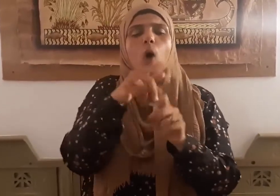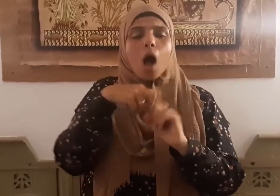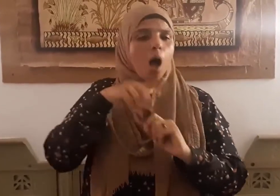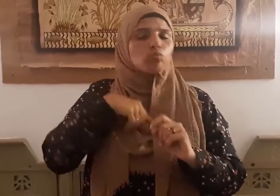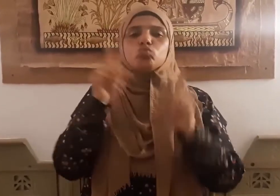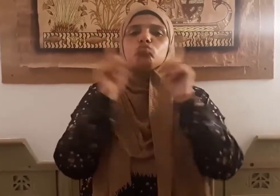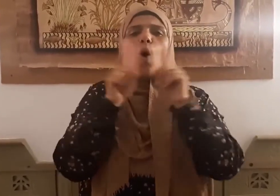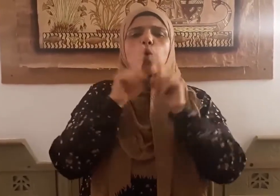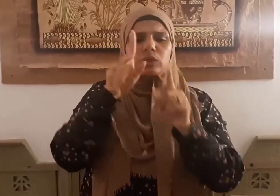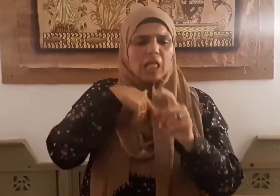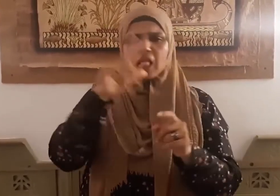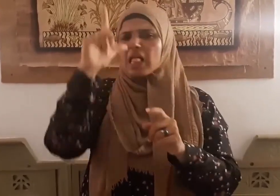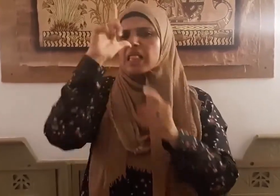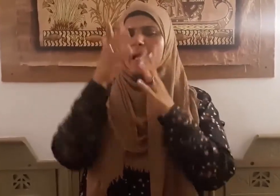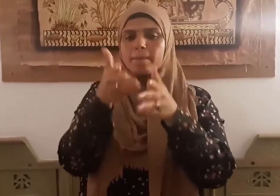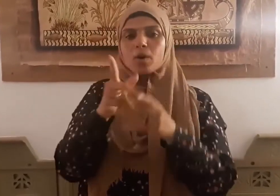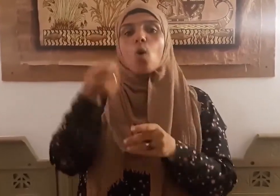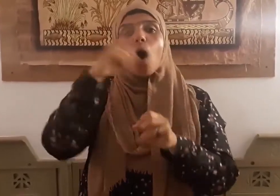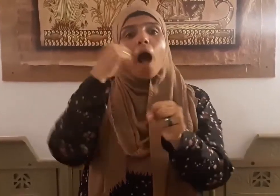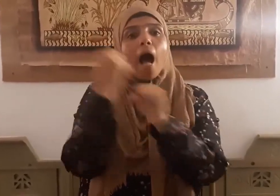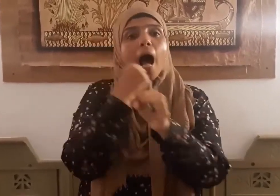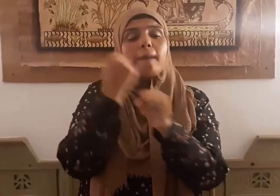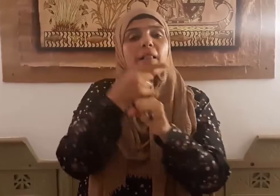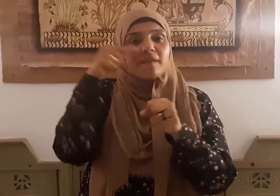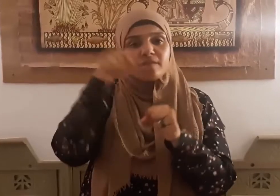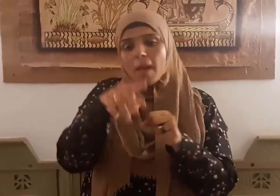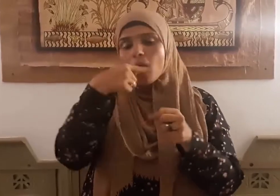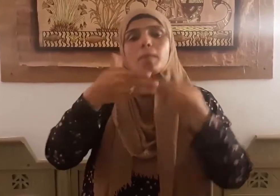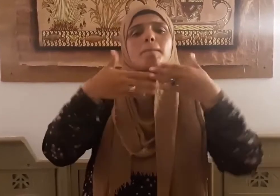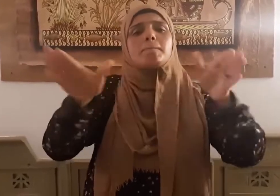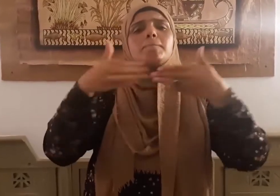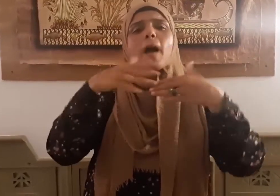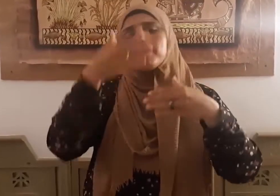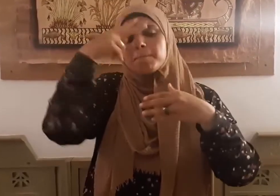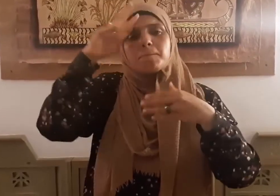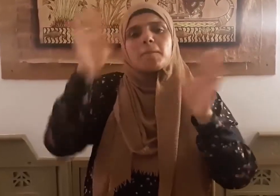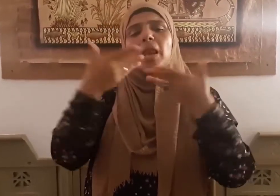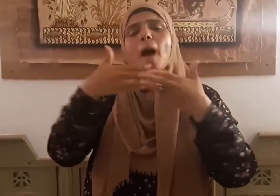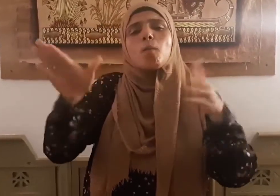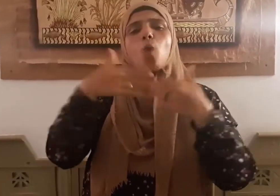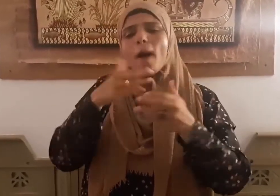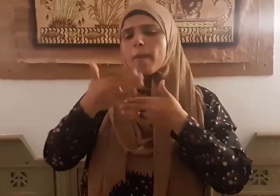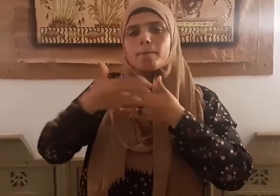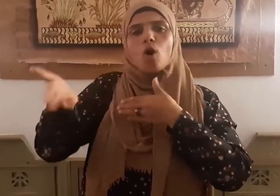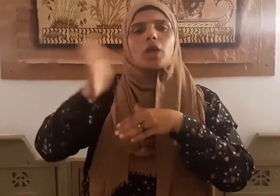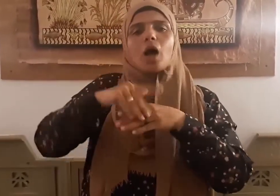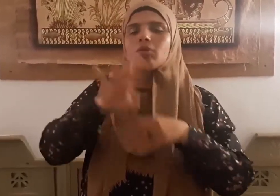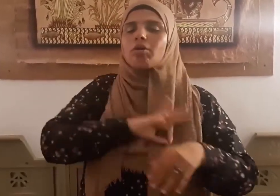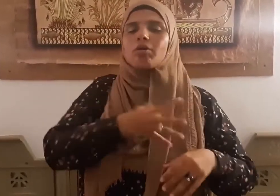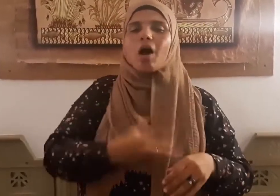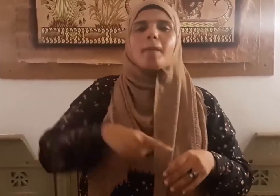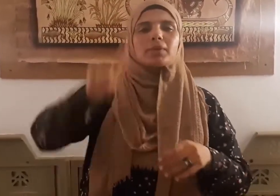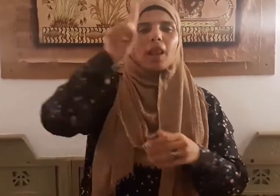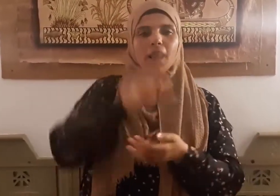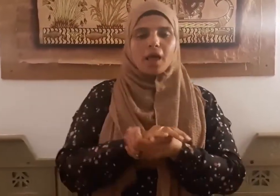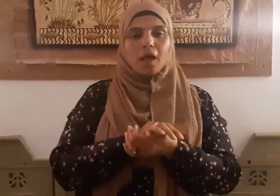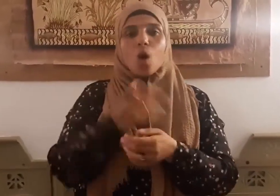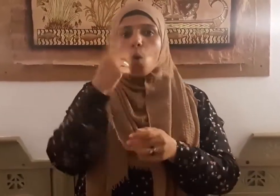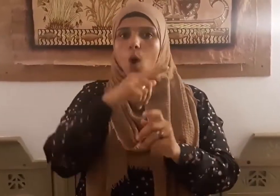وجعله بابا من أبواب البعد عن رحمة الله وتوعد أهله